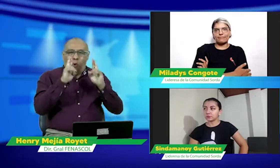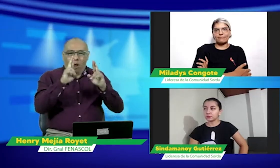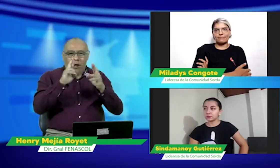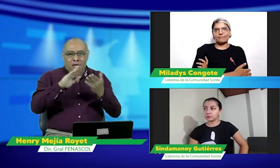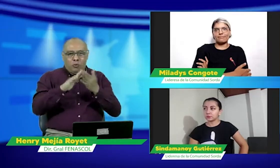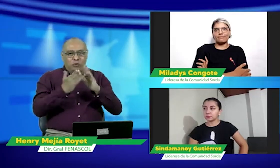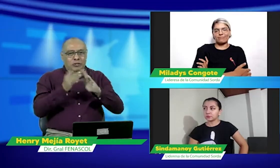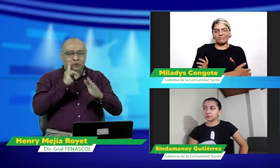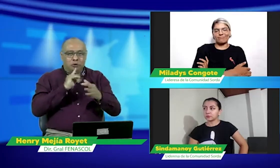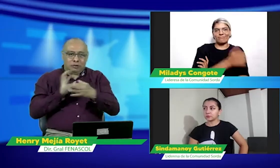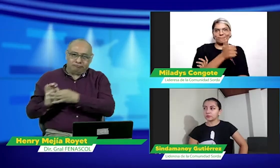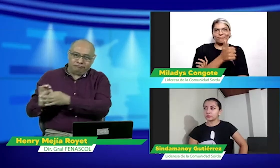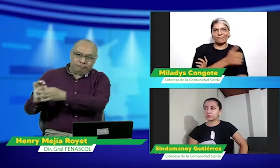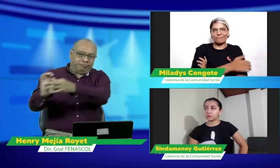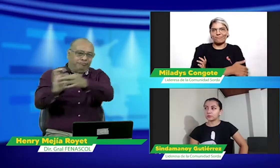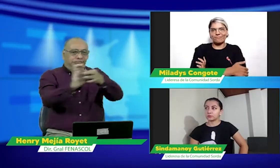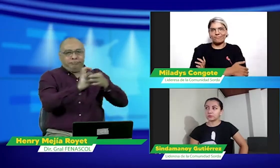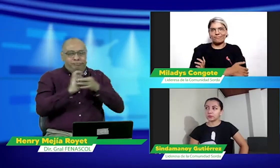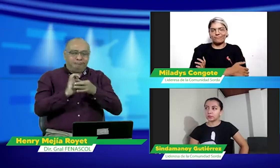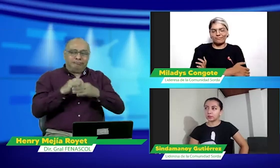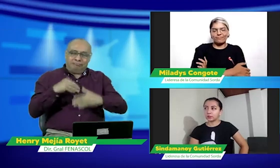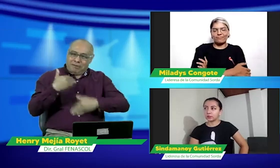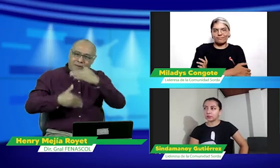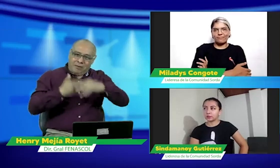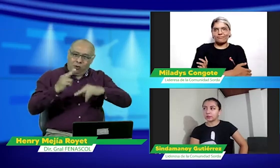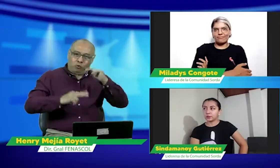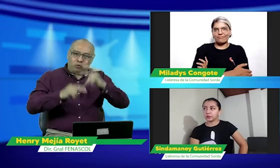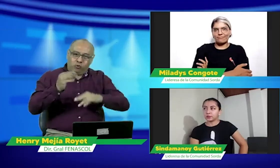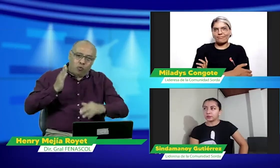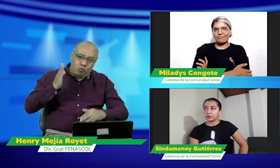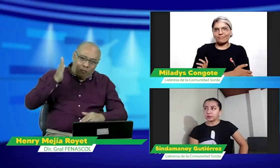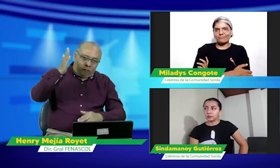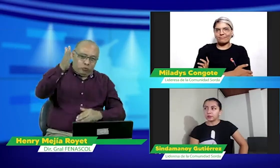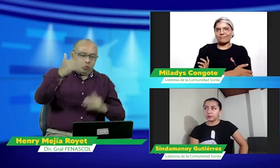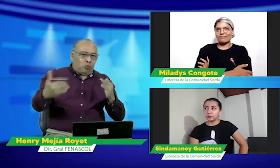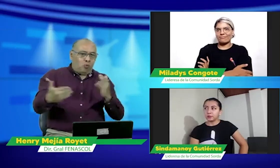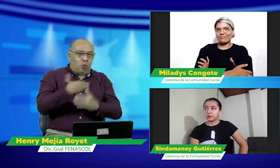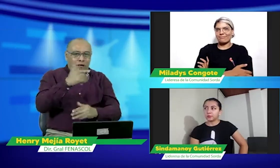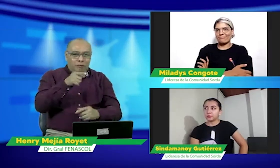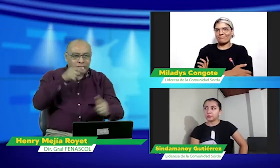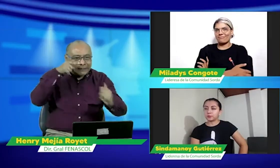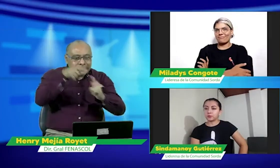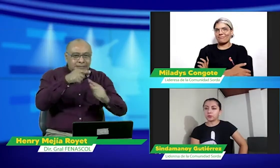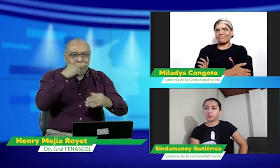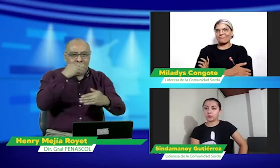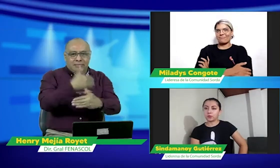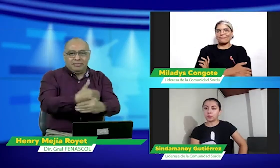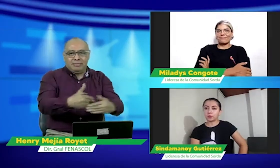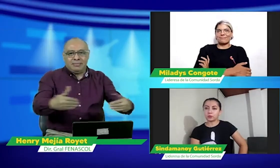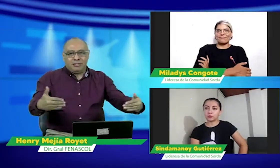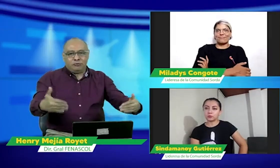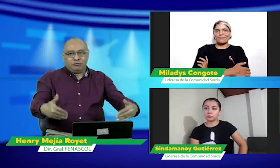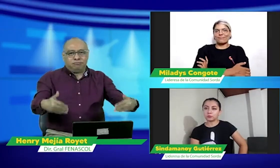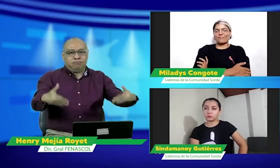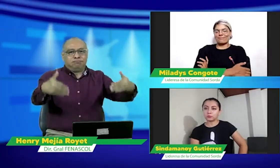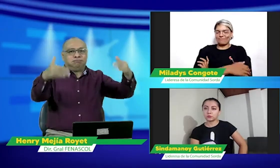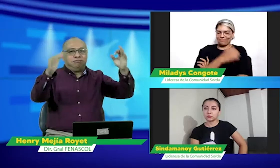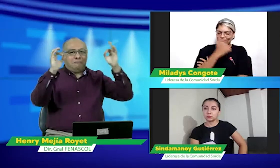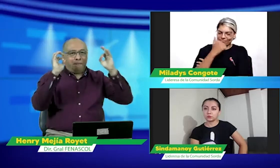cuentan con nosotros para prestar atención a sus sugerencias a sus comentarios y a construir un mejor futuro para